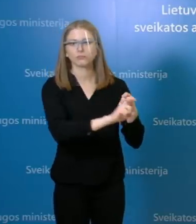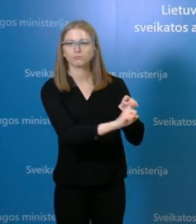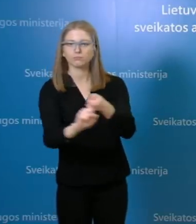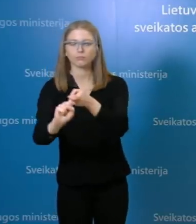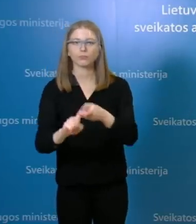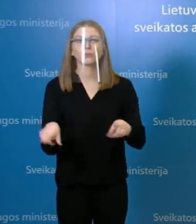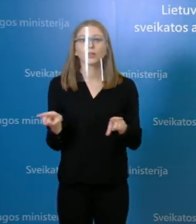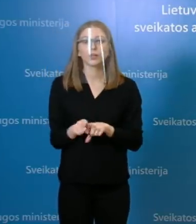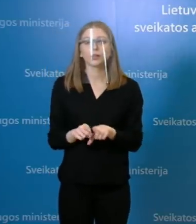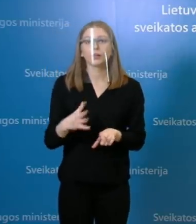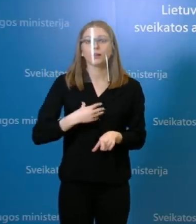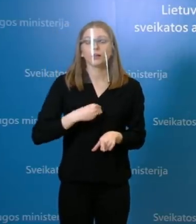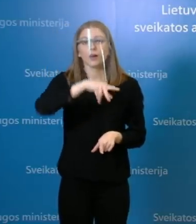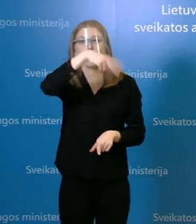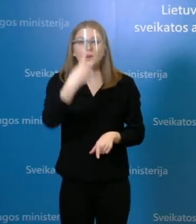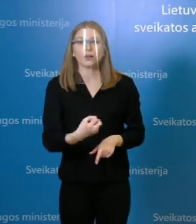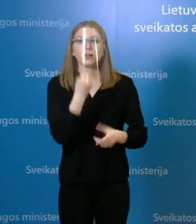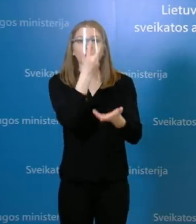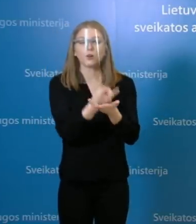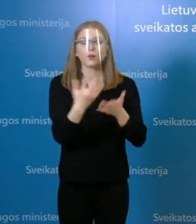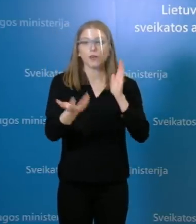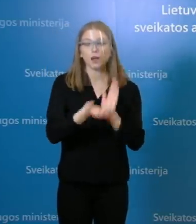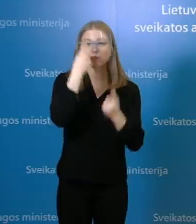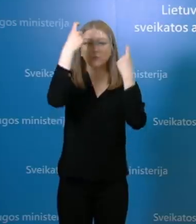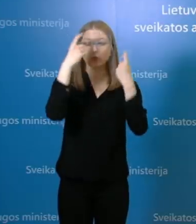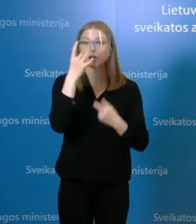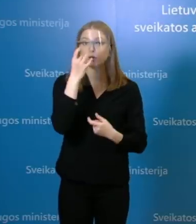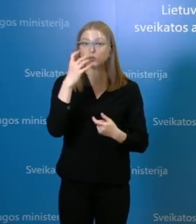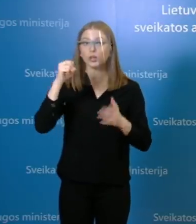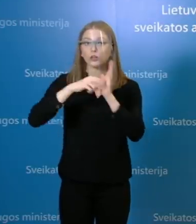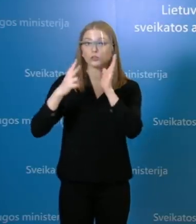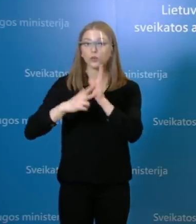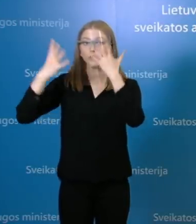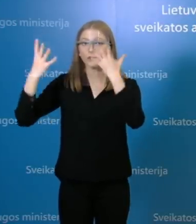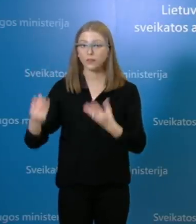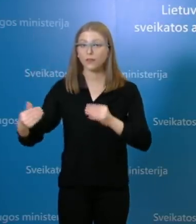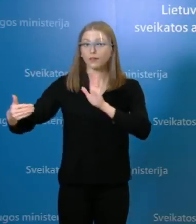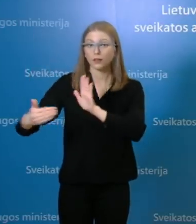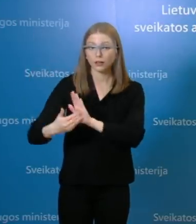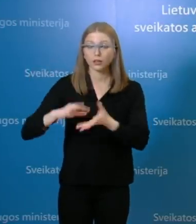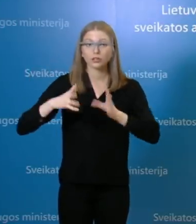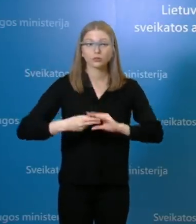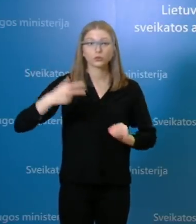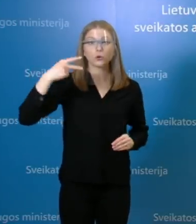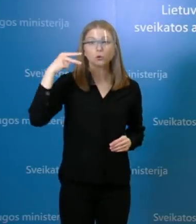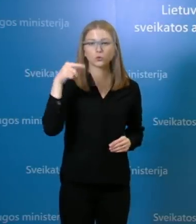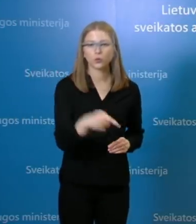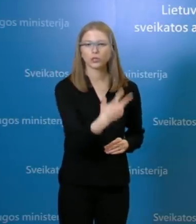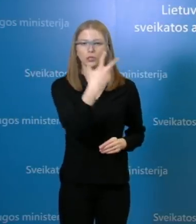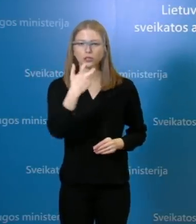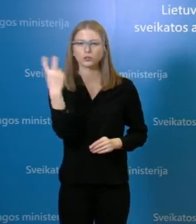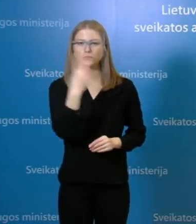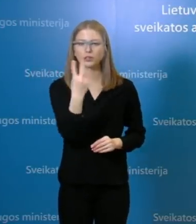klinikinės ligonės informaciją, kad iki gegužės 18 dienos tyrimai atlikti 1332 darbuotojams.